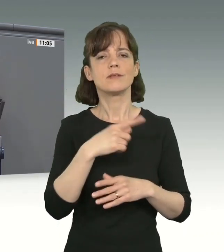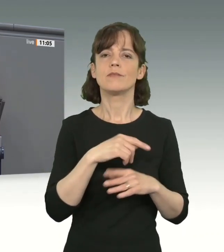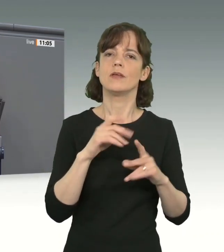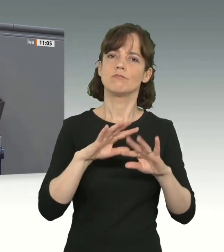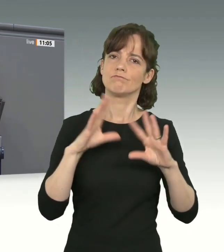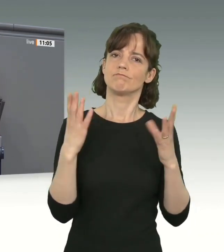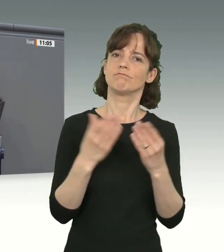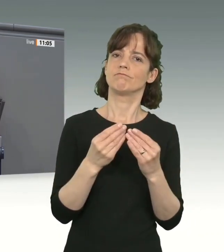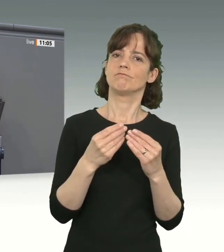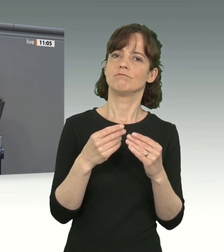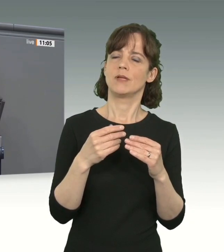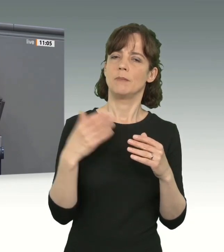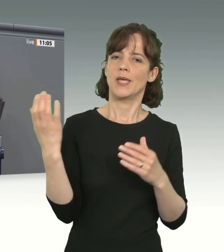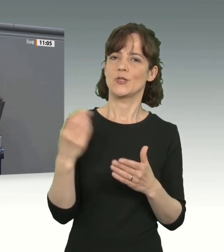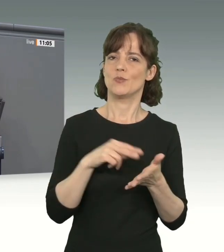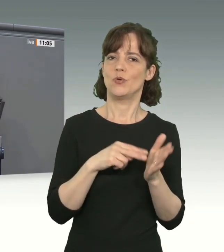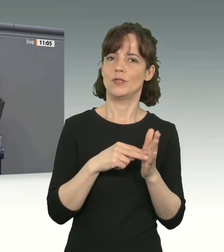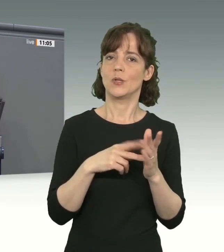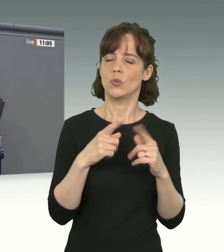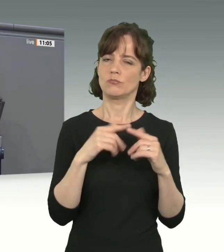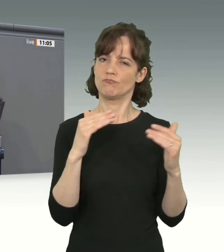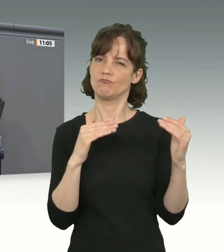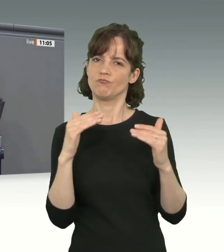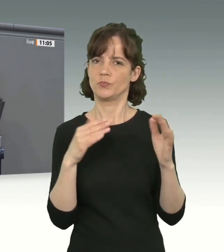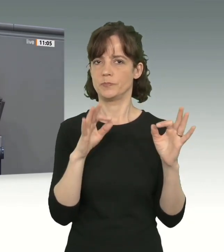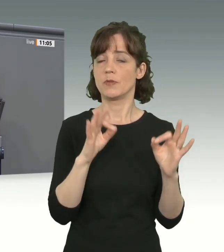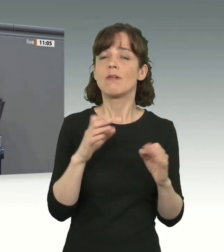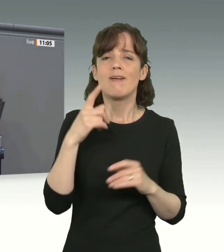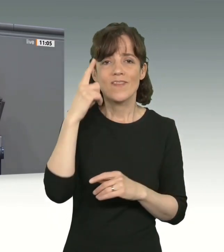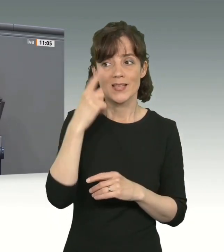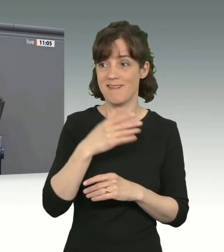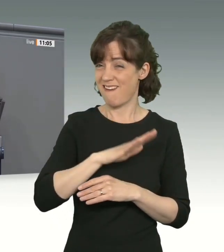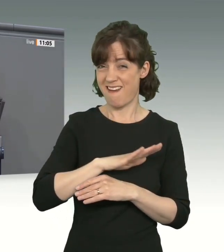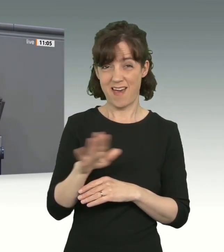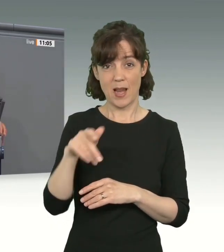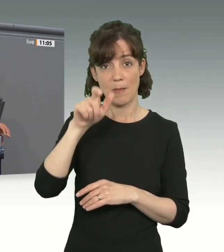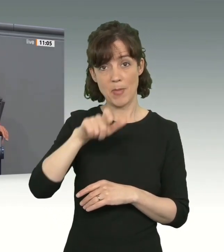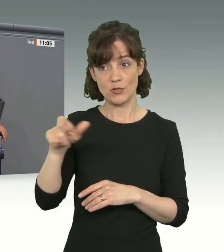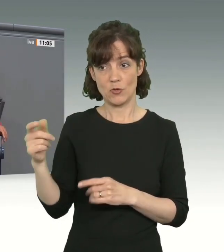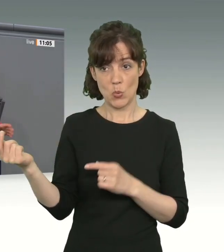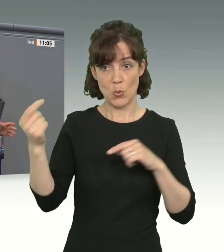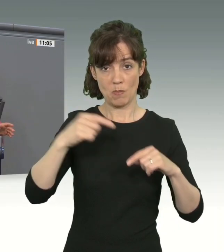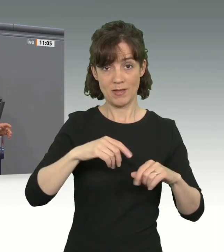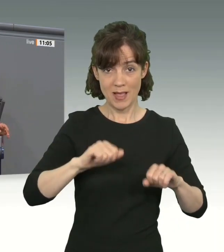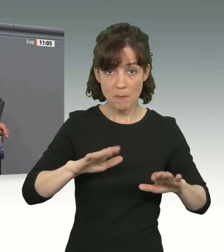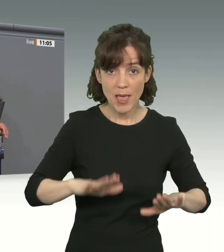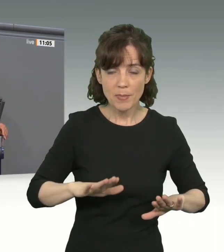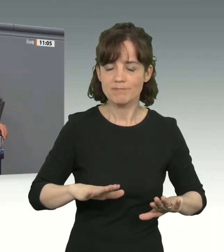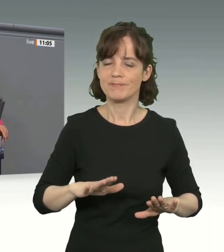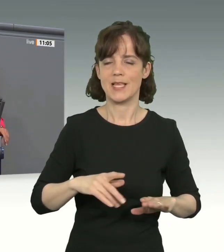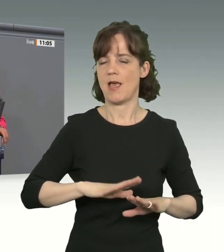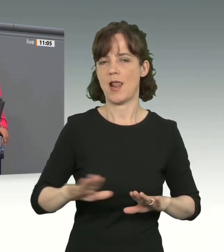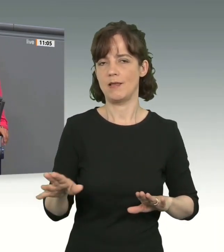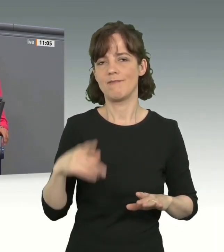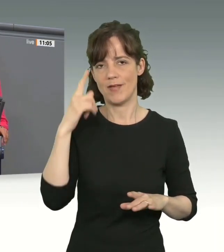mit Augenmaß. Dabei wissen wir durchaus, dass nicht alle Menschen, die zu uns kommen, auch bei uns bleiben können. Dazu gehört auch,